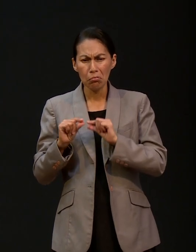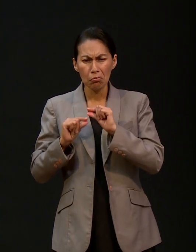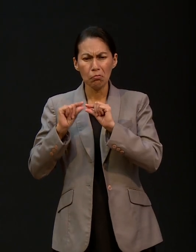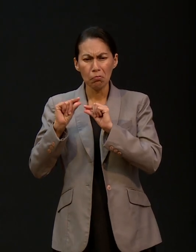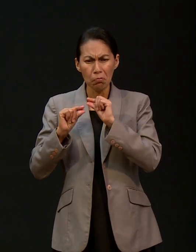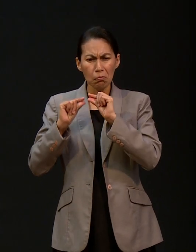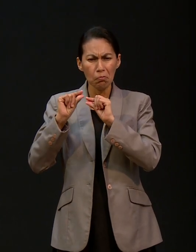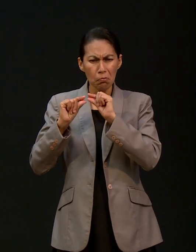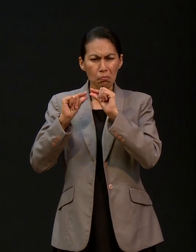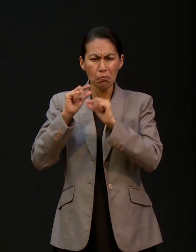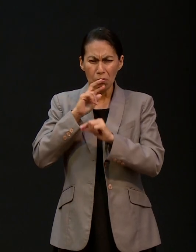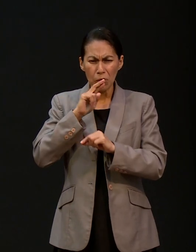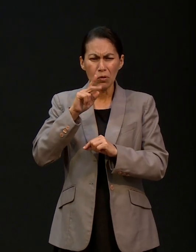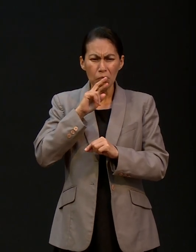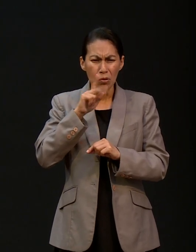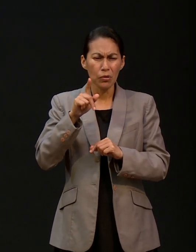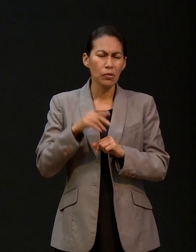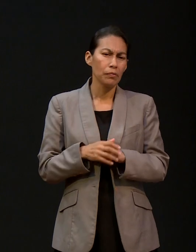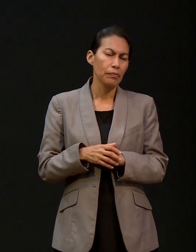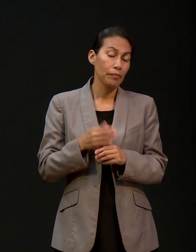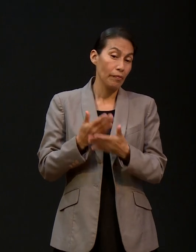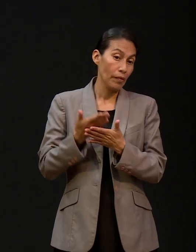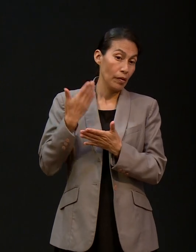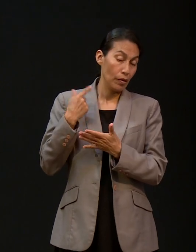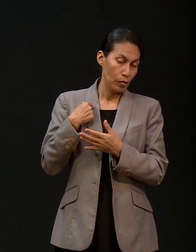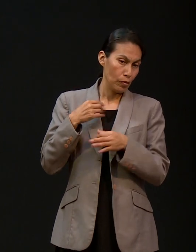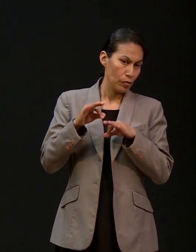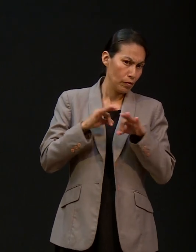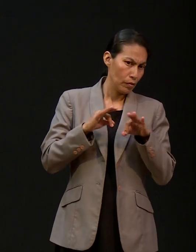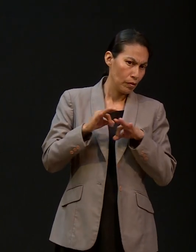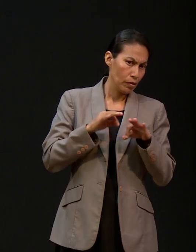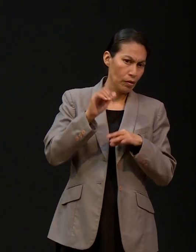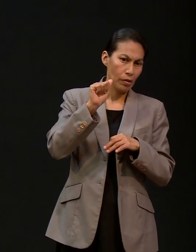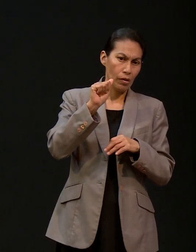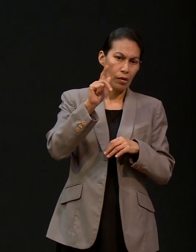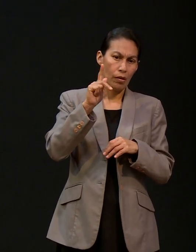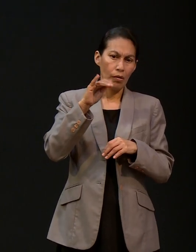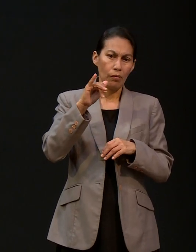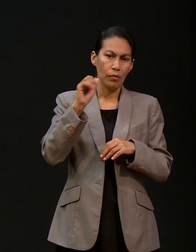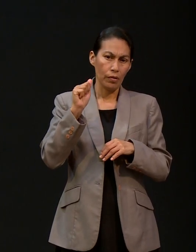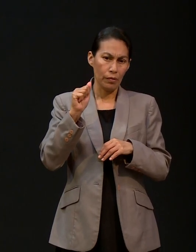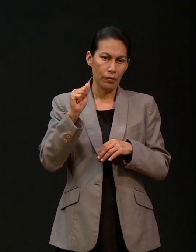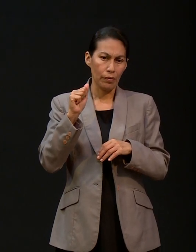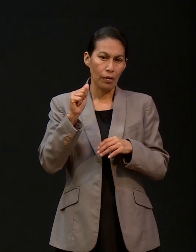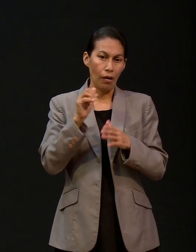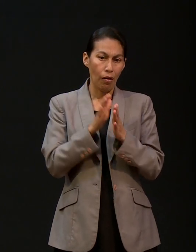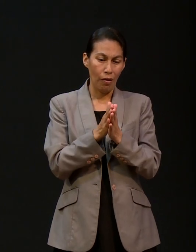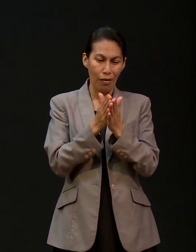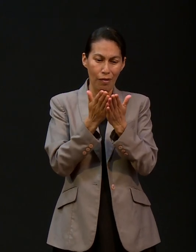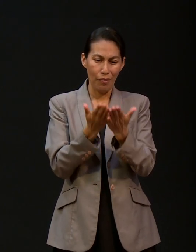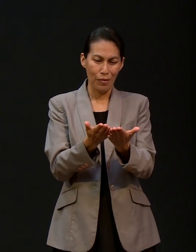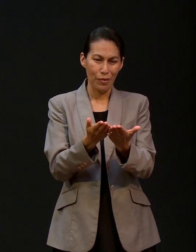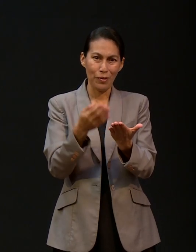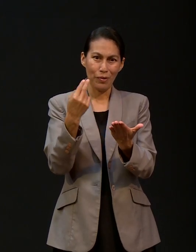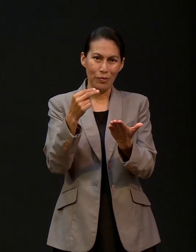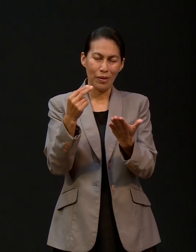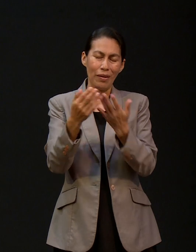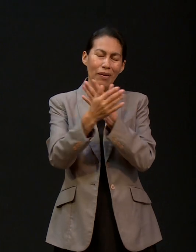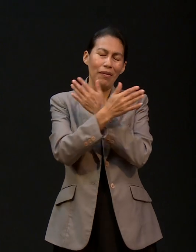recuperando. Yo me acuerdo que cuando yo trabajé en APIA había, hay un libro que se llama El abrazo de Dios. cuando